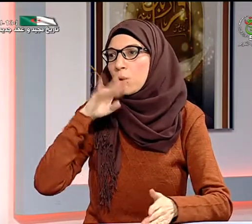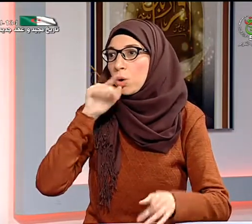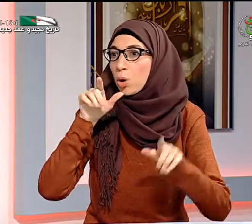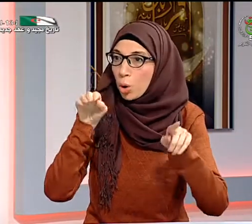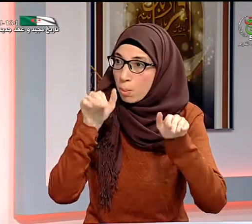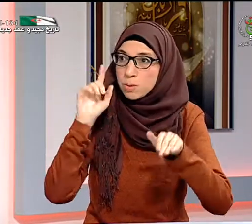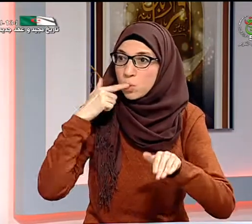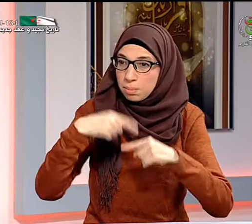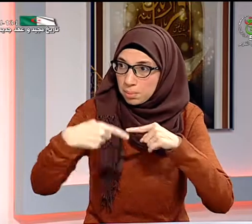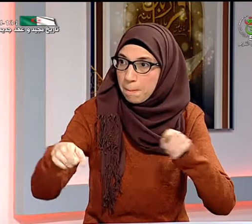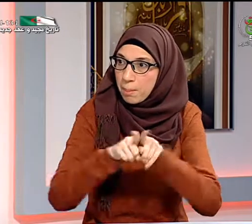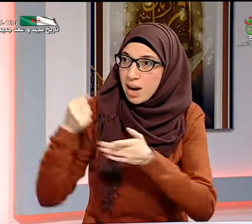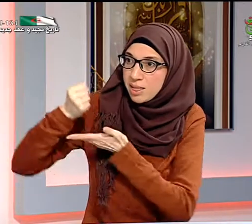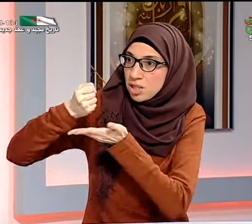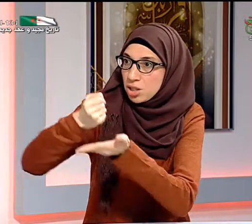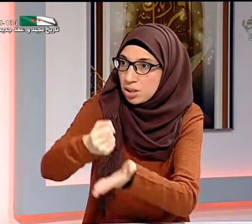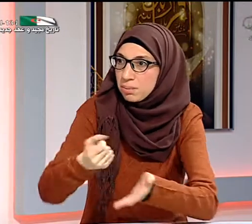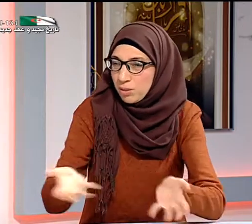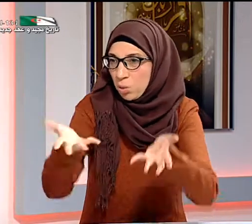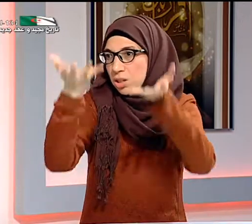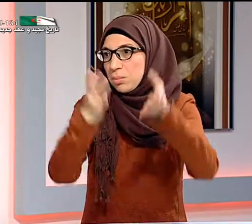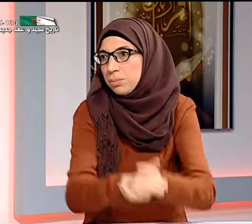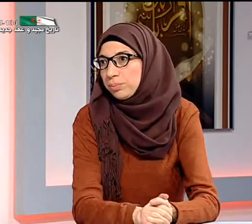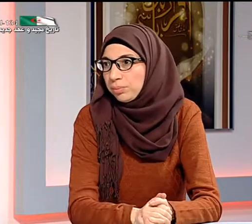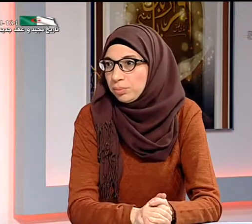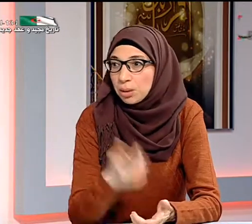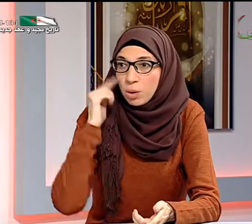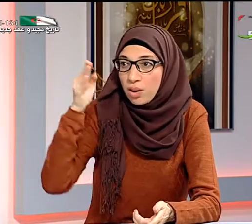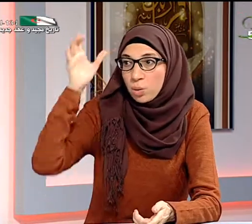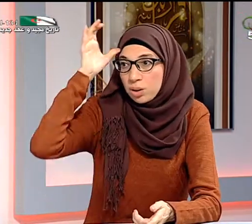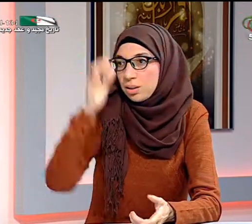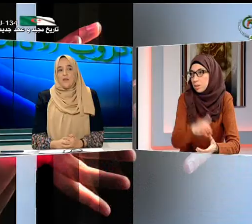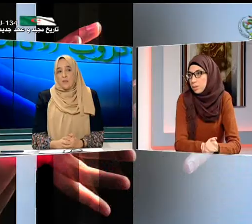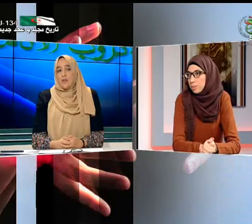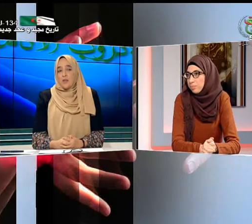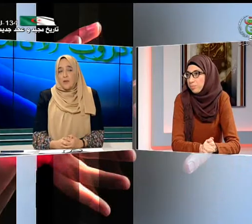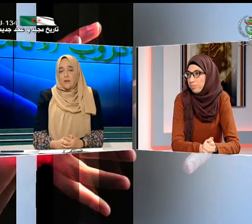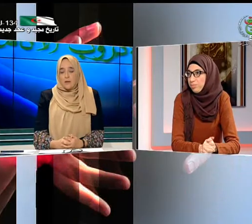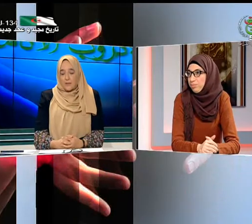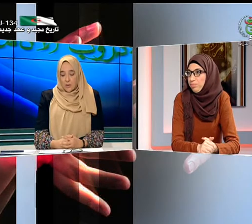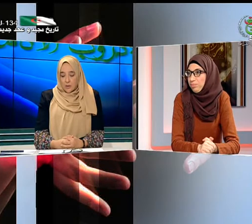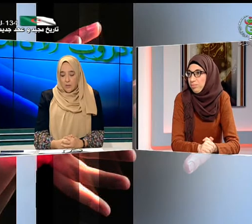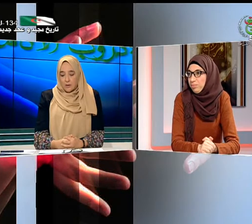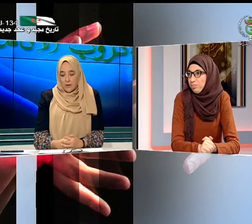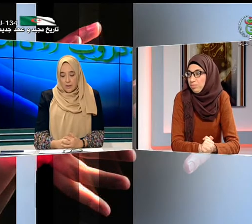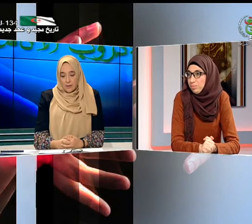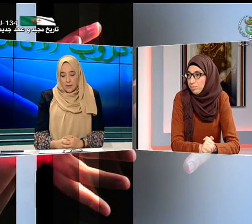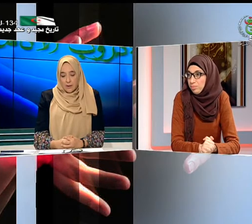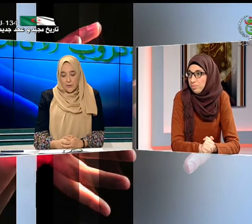صعوبات كثيرة من أجل من أجل التعلم والتدريس من أجل أن نرفع المستوى للأطفال